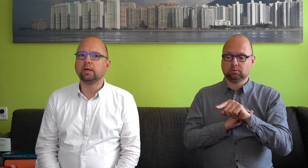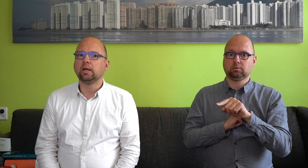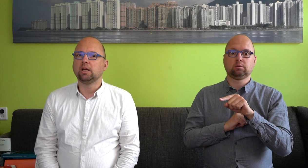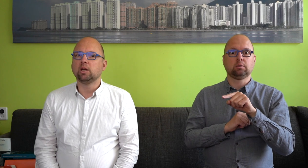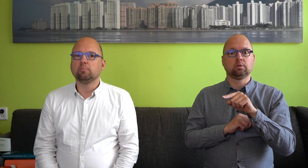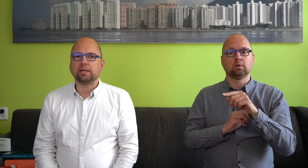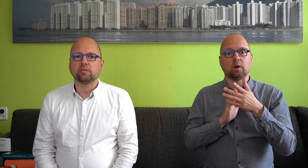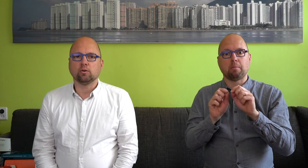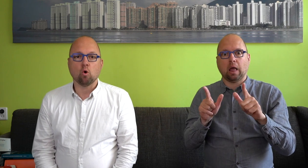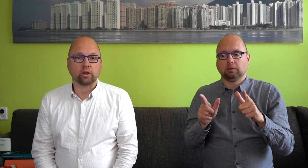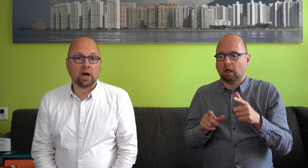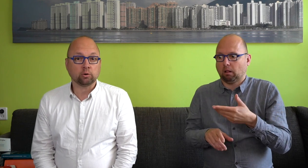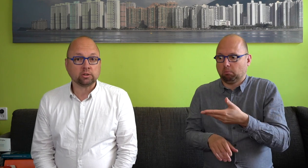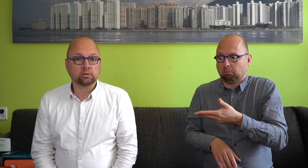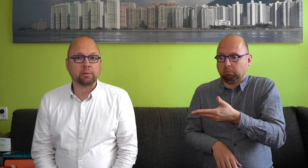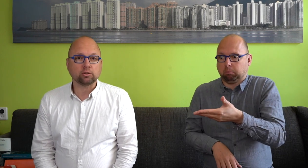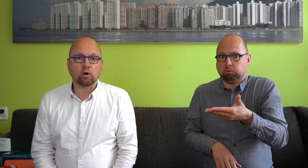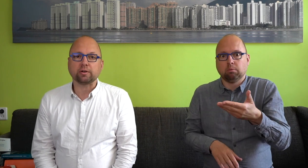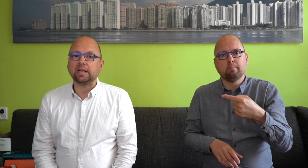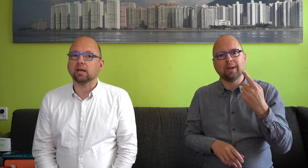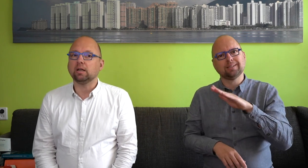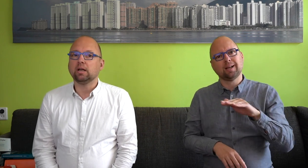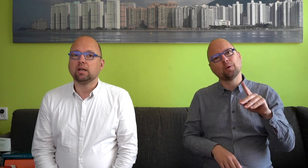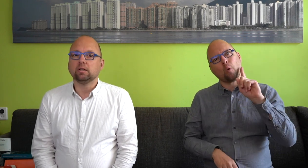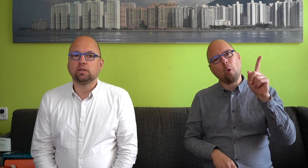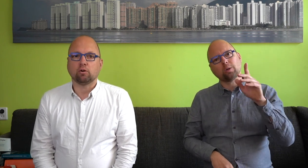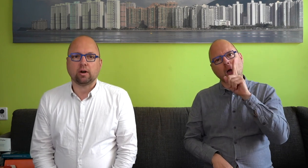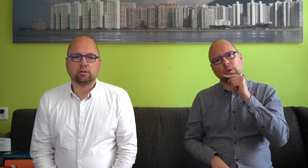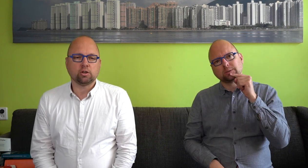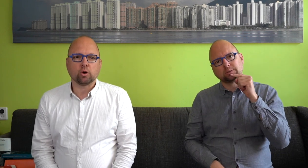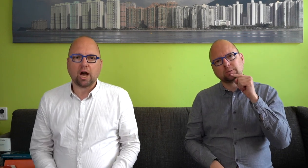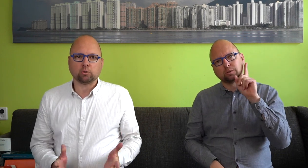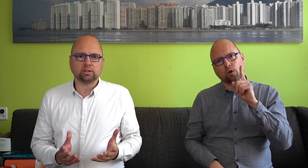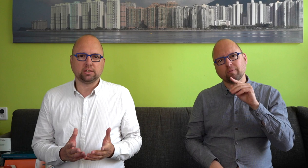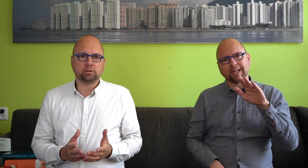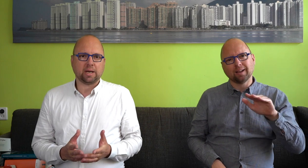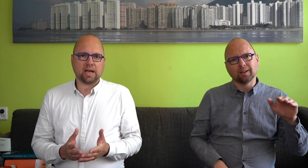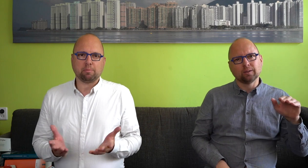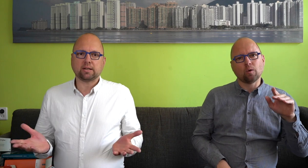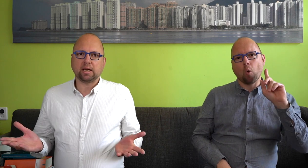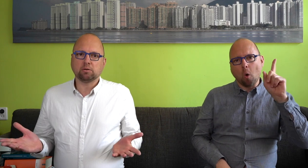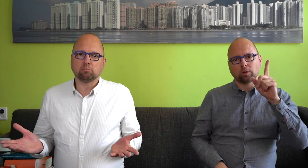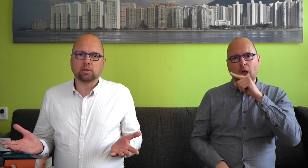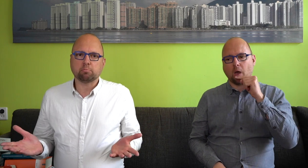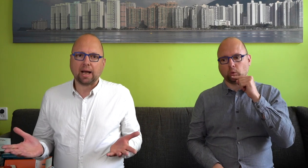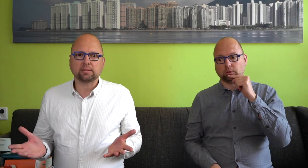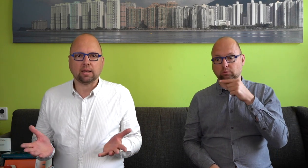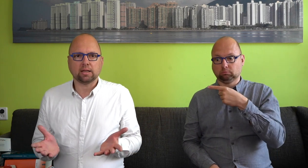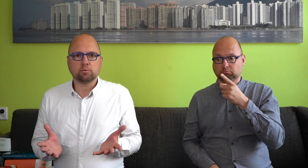met horende ouders. De meeste dove kinderen, die horende ouders, die spreken helemaal geen gebarentaal. En die